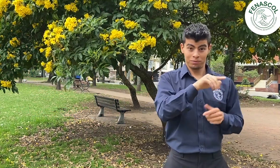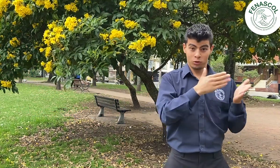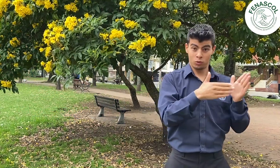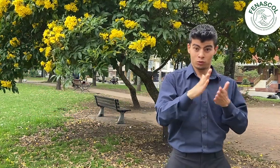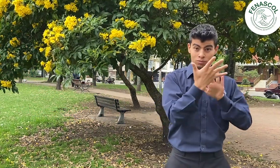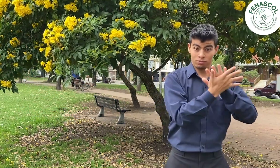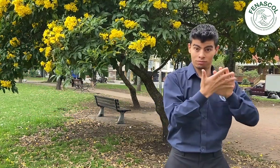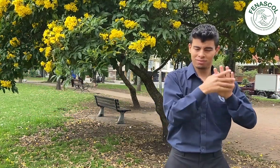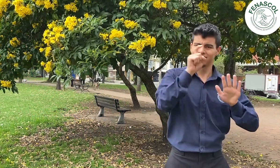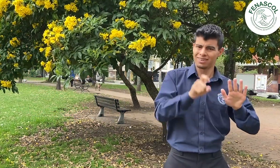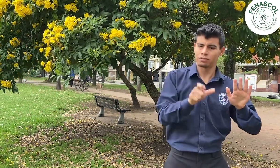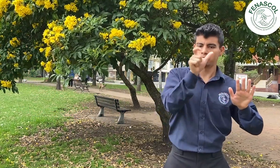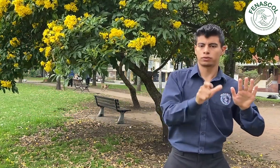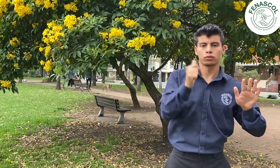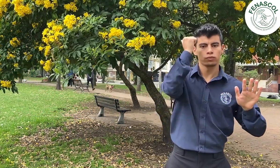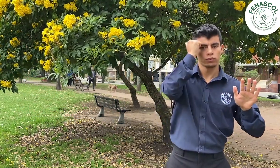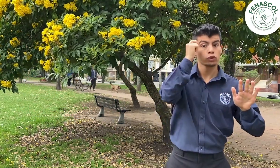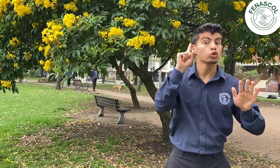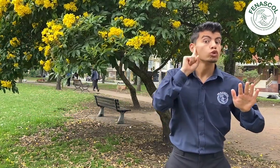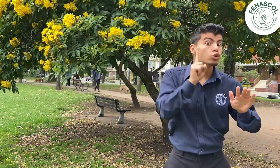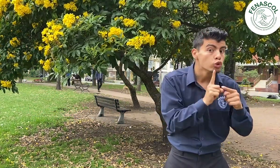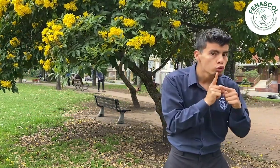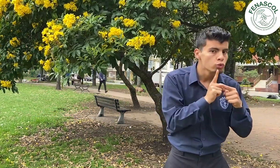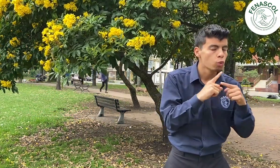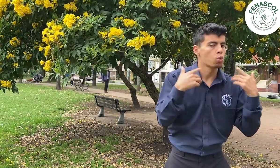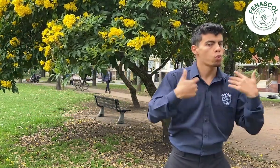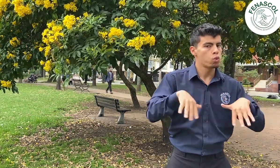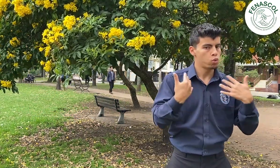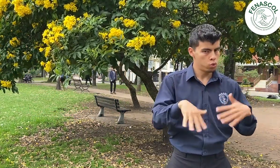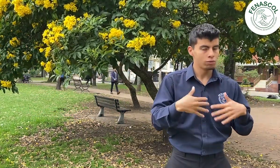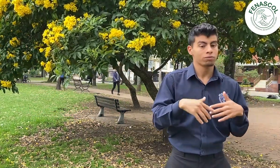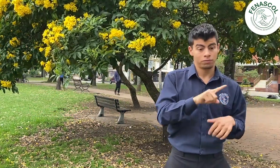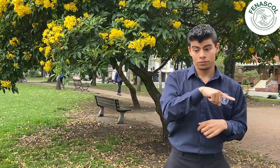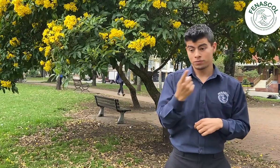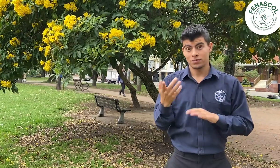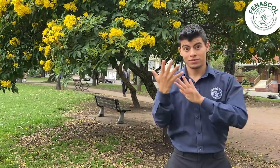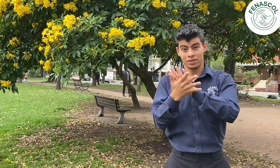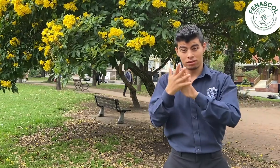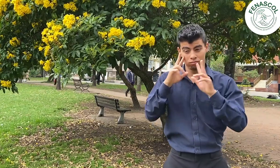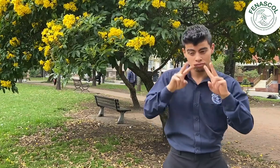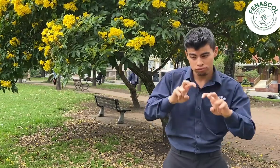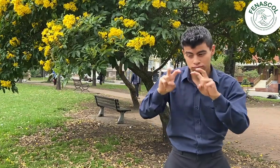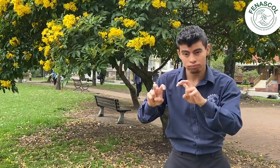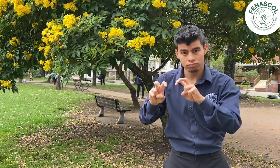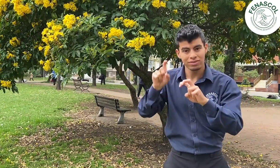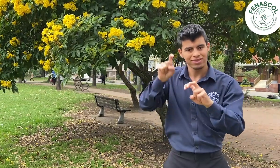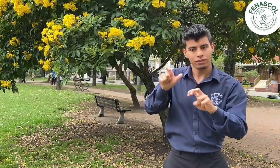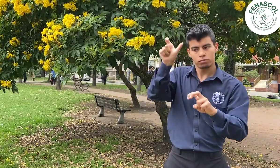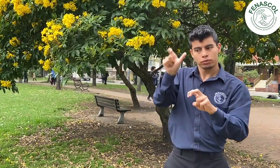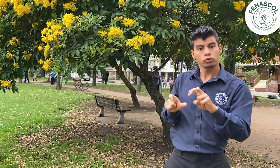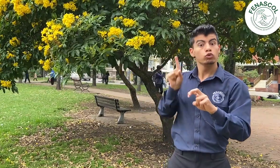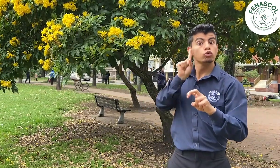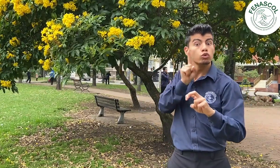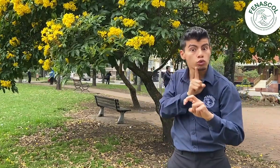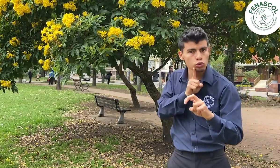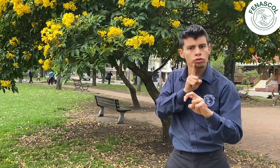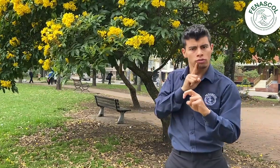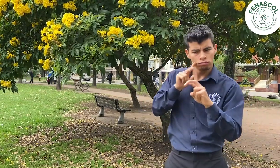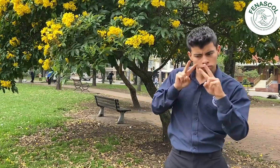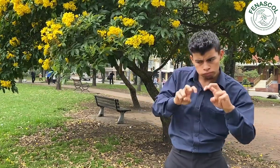instructor de los cursos de lengua de señas debe ser una persona sorda, al igual que el investigador de la lengua de señas. Por eso,